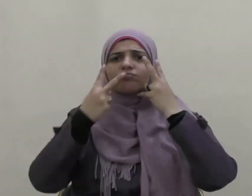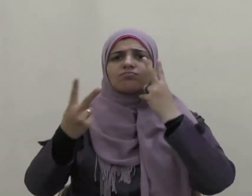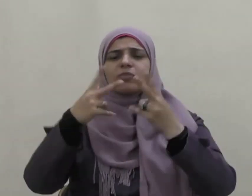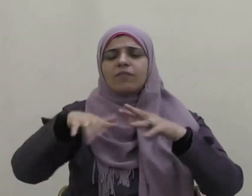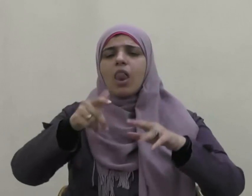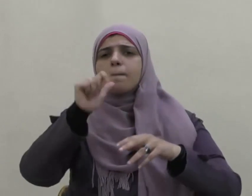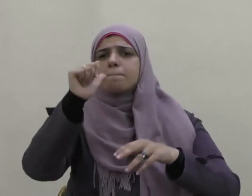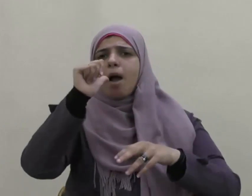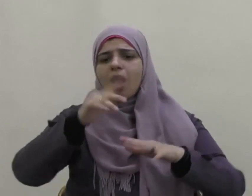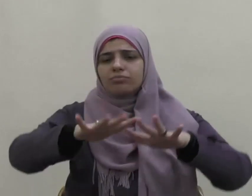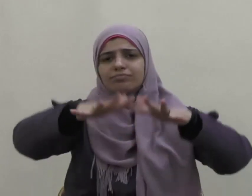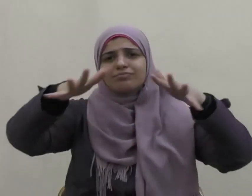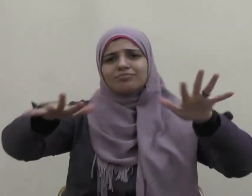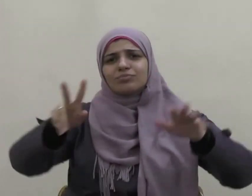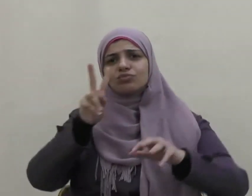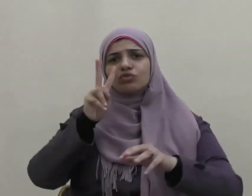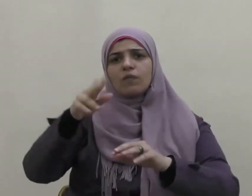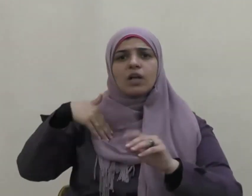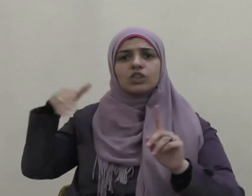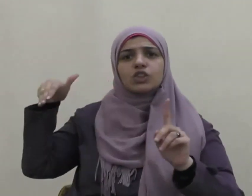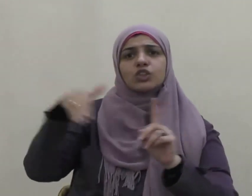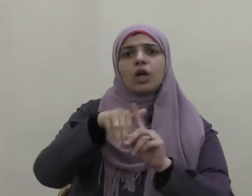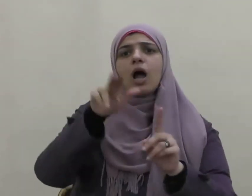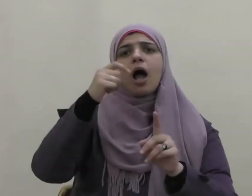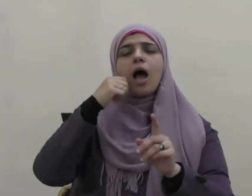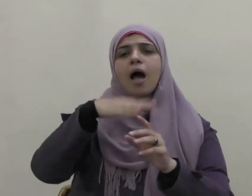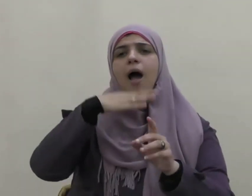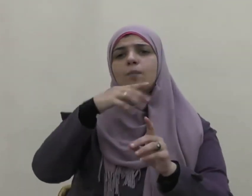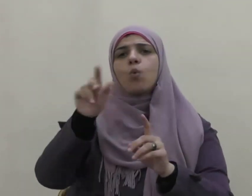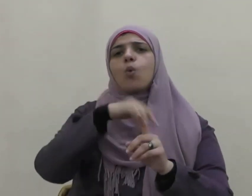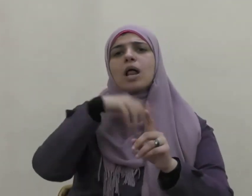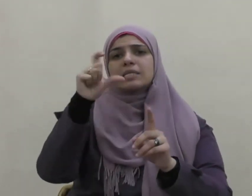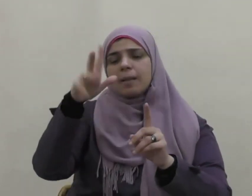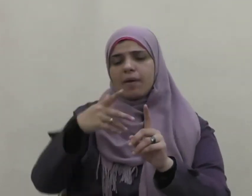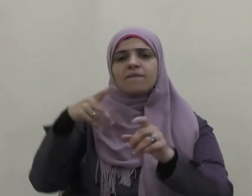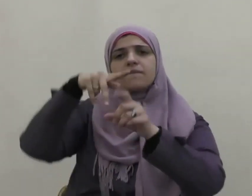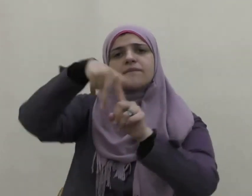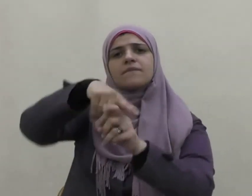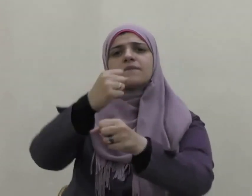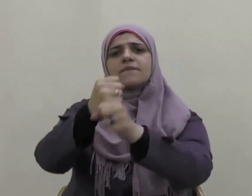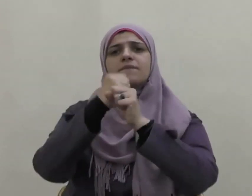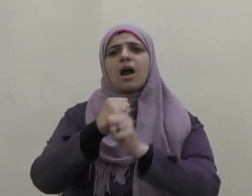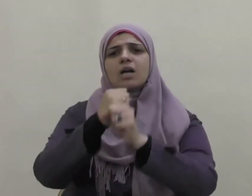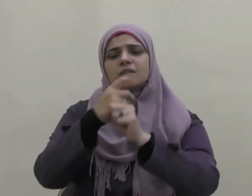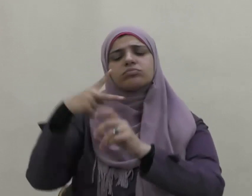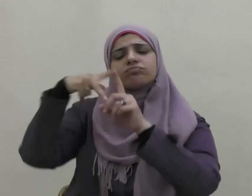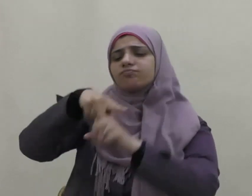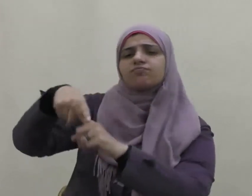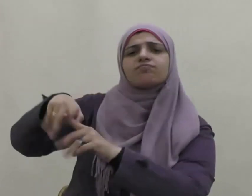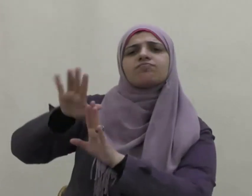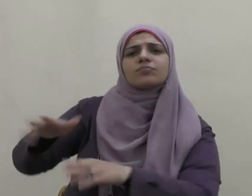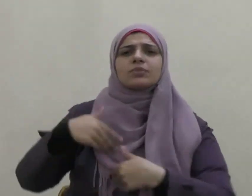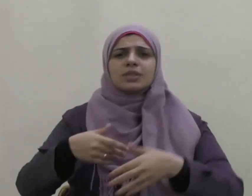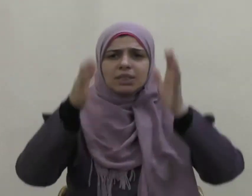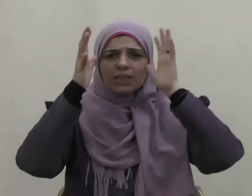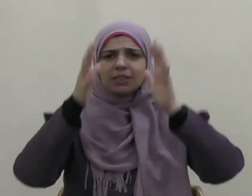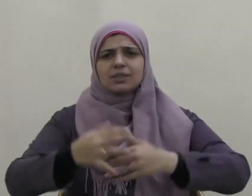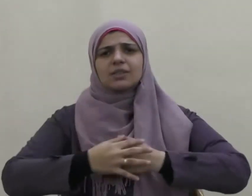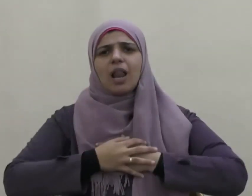فجاء أبو برزة الأسلمي على فرس فصلى وخلى فرسه فانطلقت